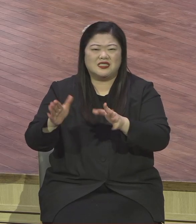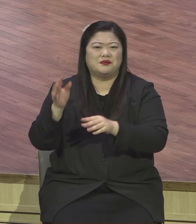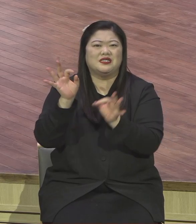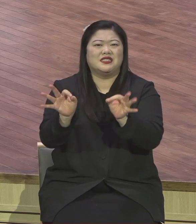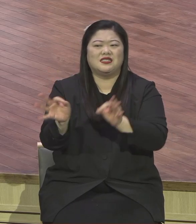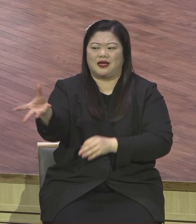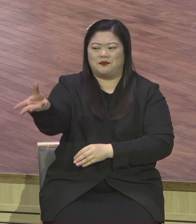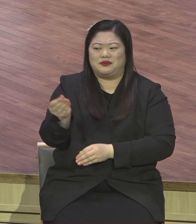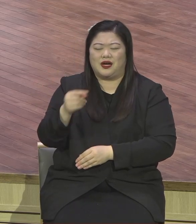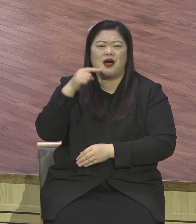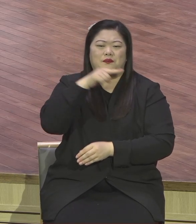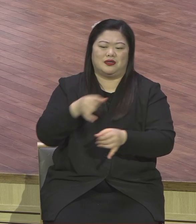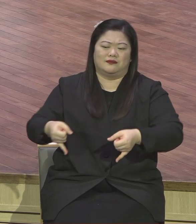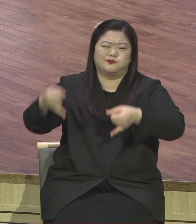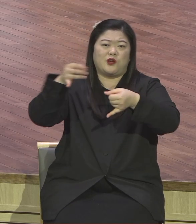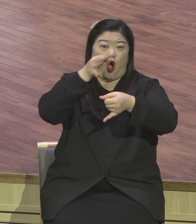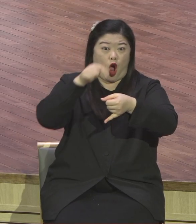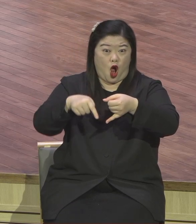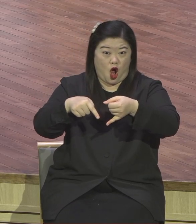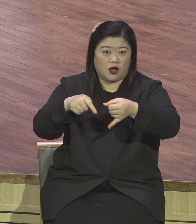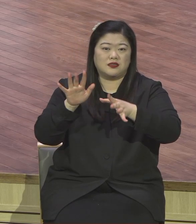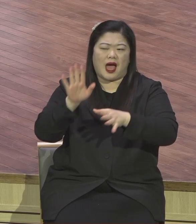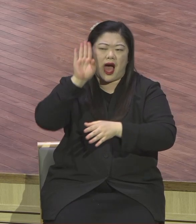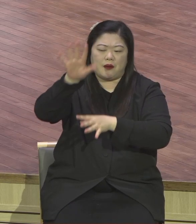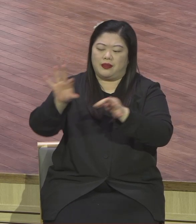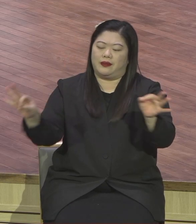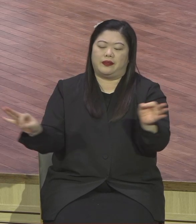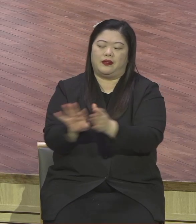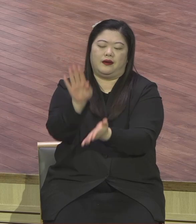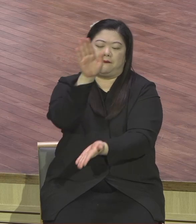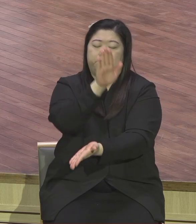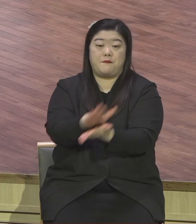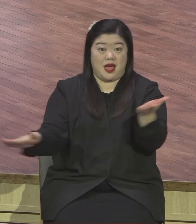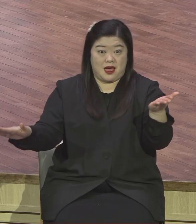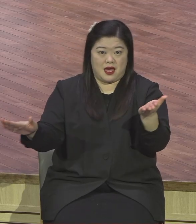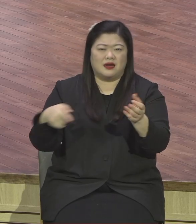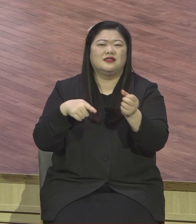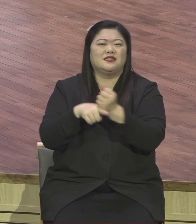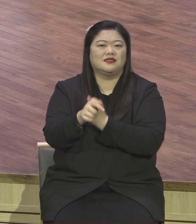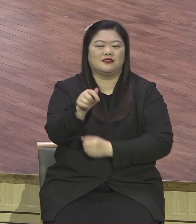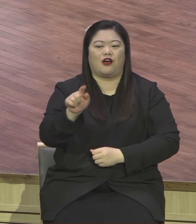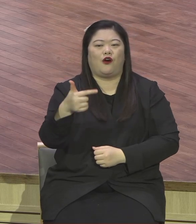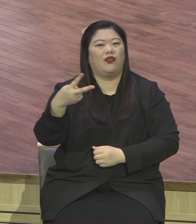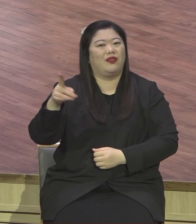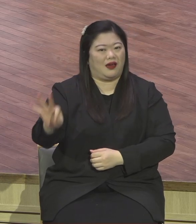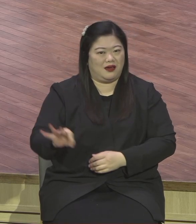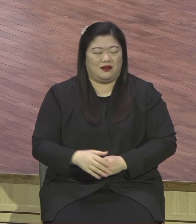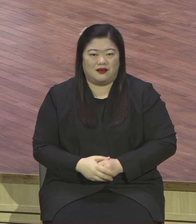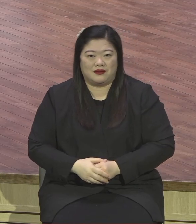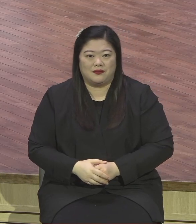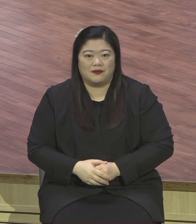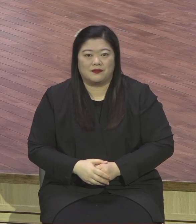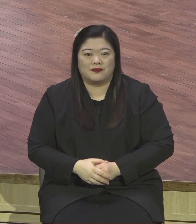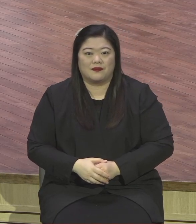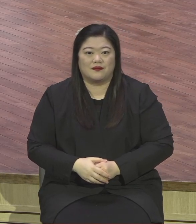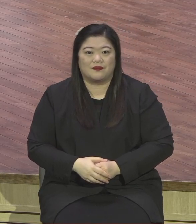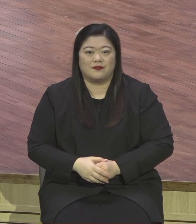본격적으로 하나님이 원하시고 소원하시고 이 영기를 세우시되어 주셨던 그 미션